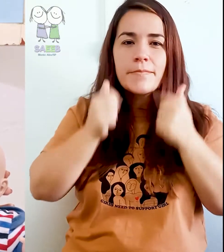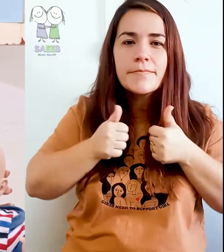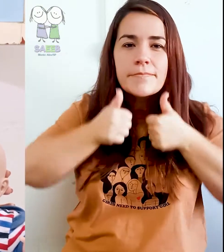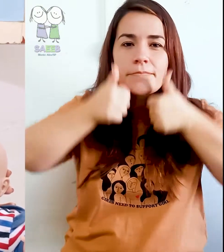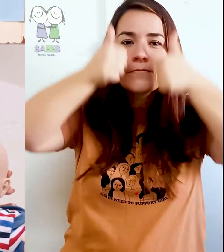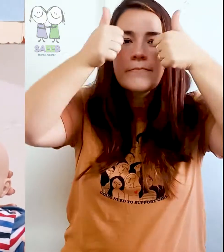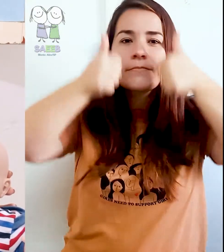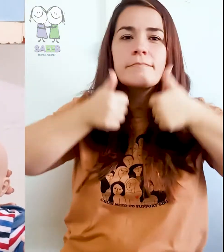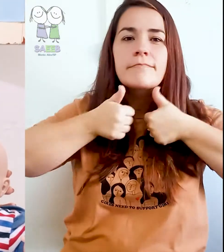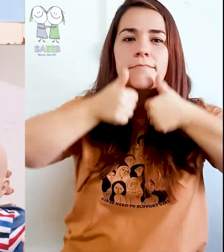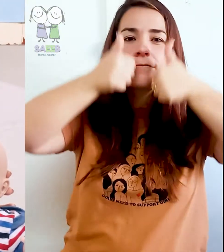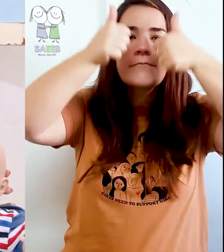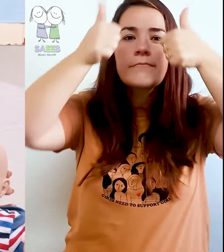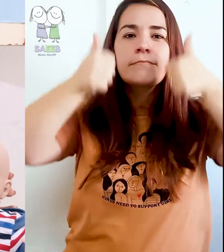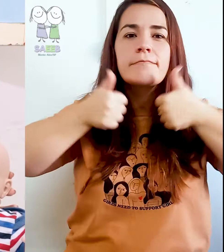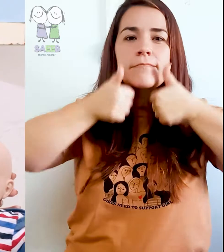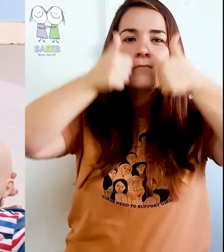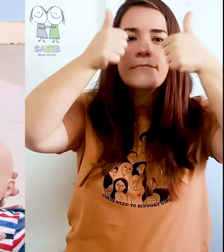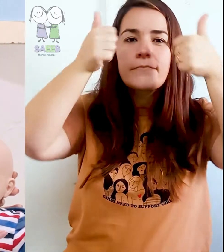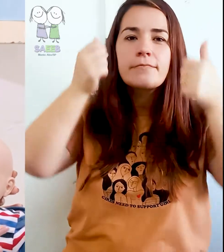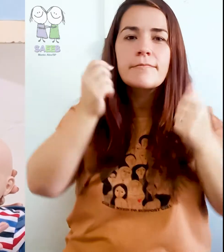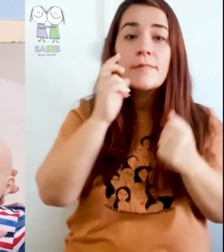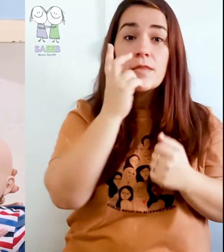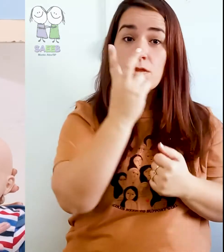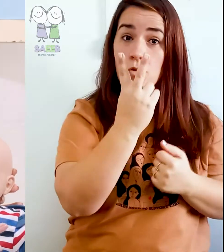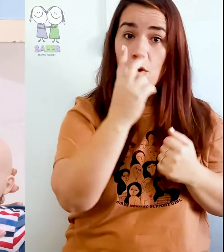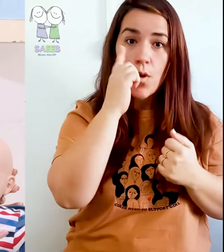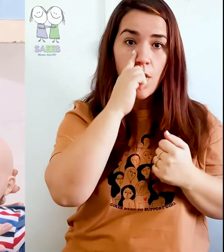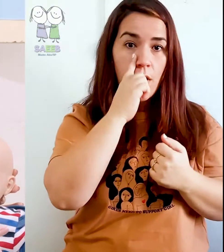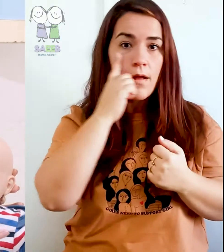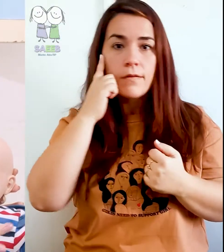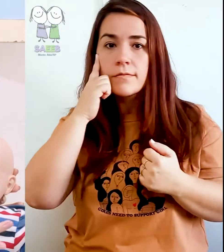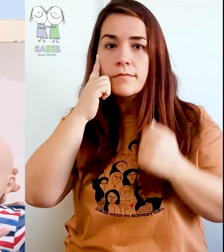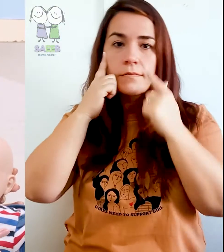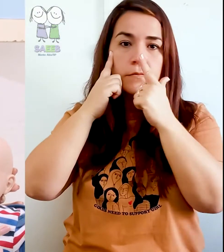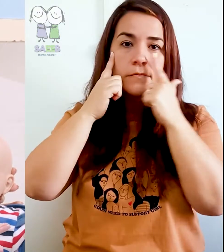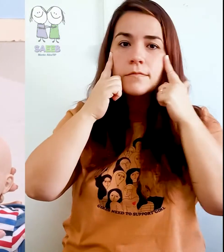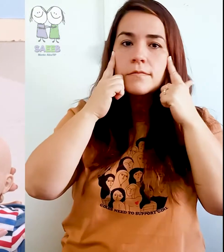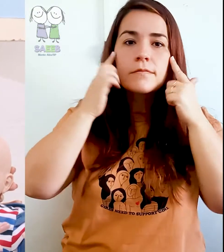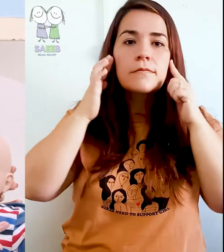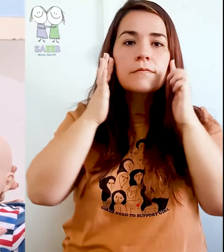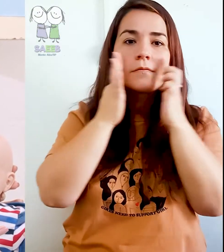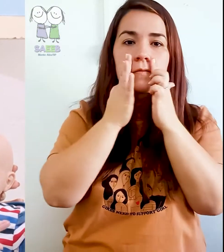pra cima, dos dois lados do nariz.